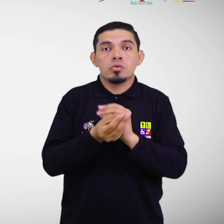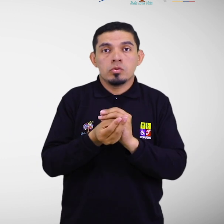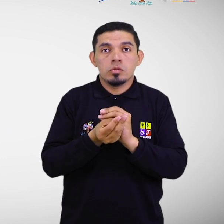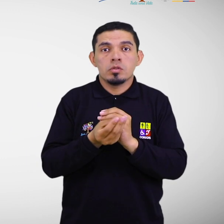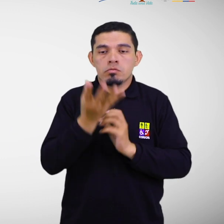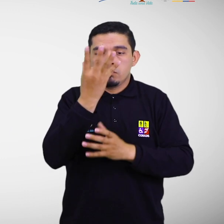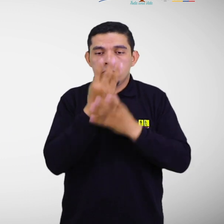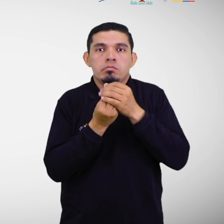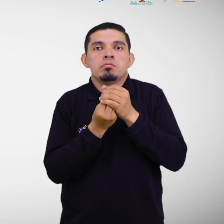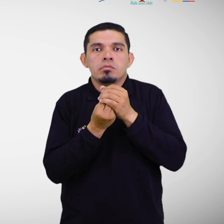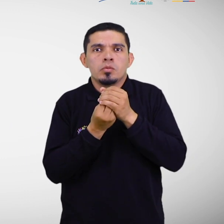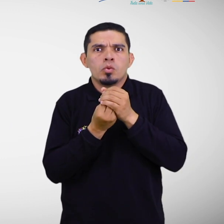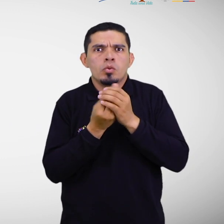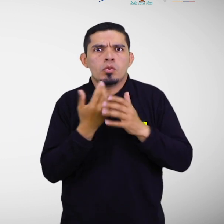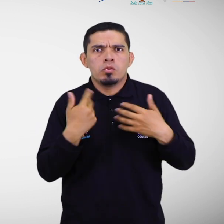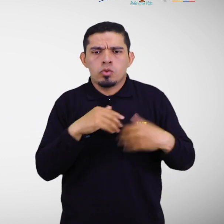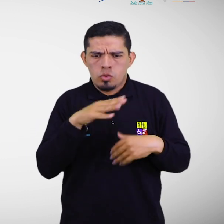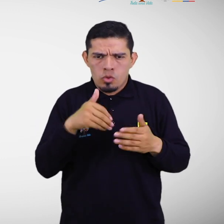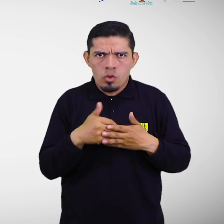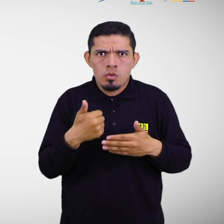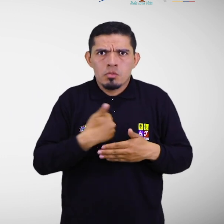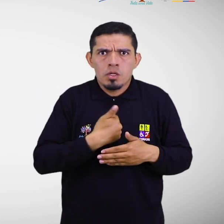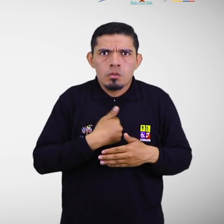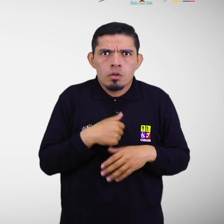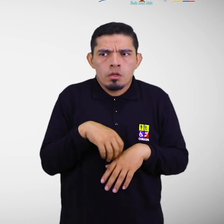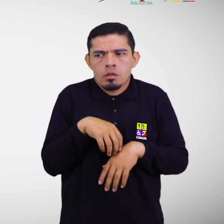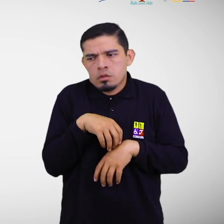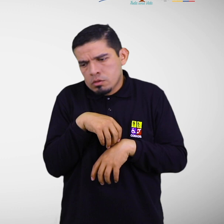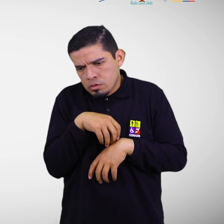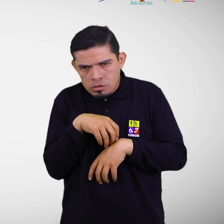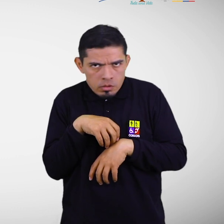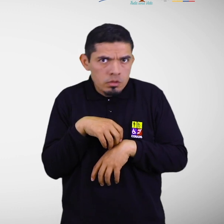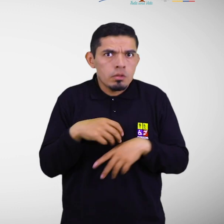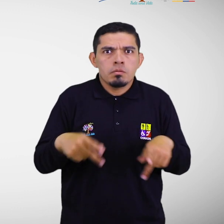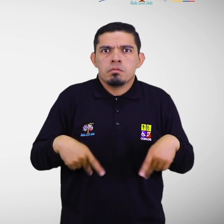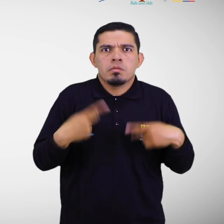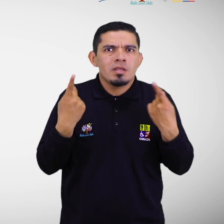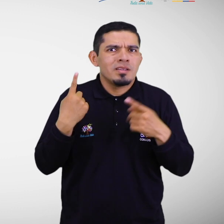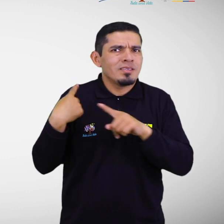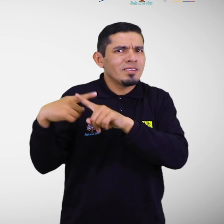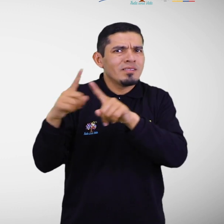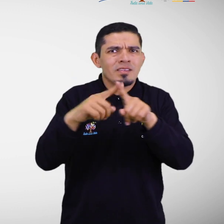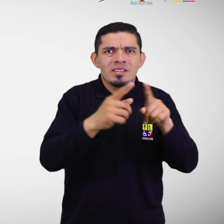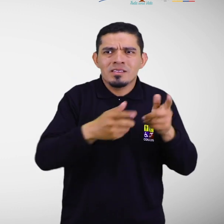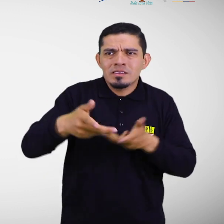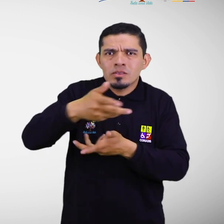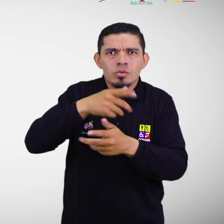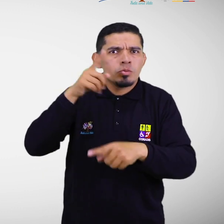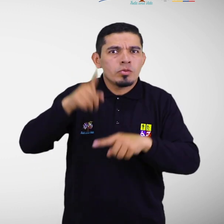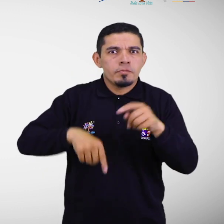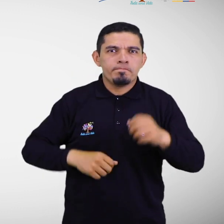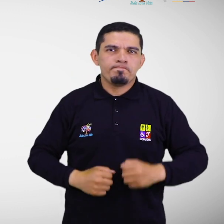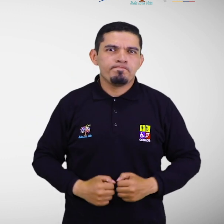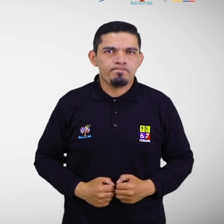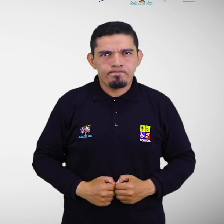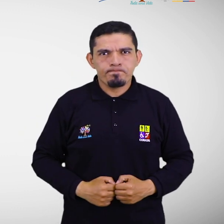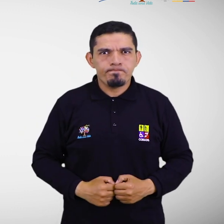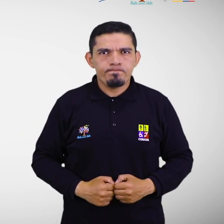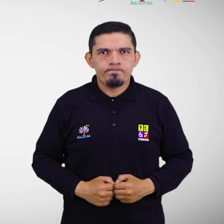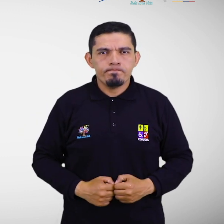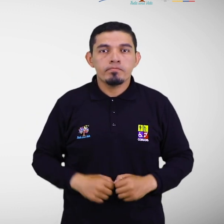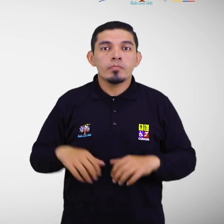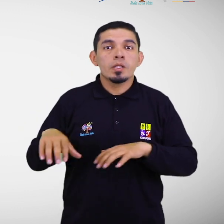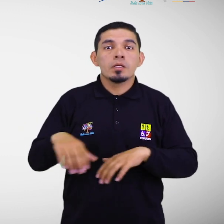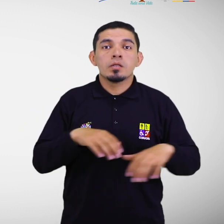generan restricciones importantes en las actividades de la vida diaria y en la interrelación social. Gestión del riesgo de